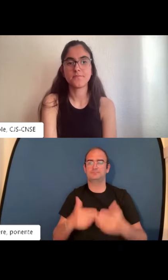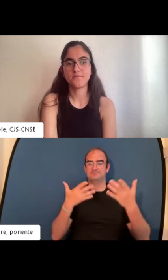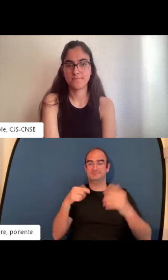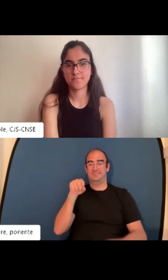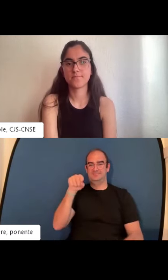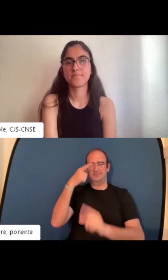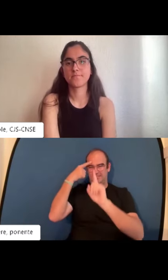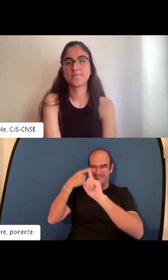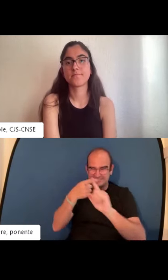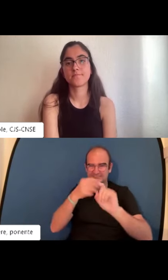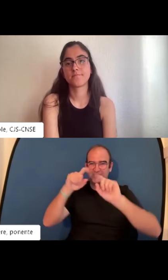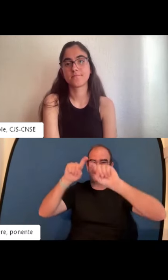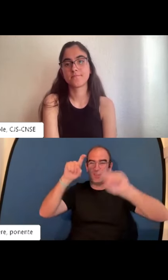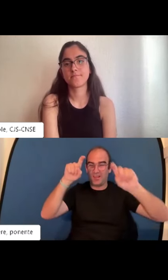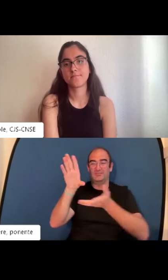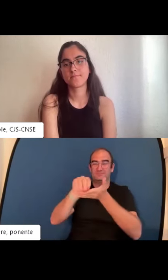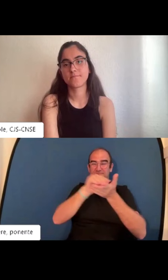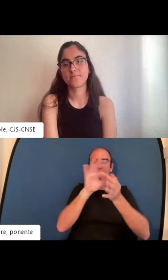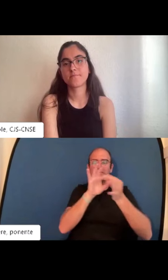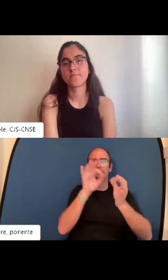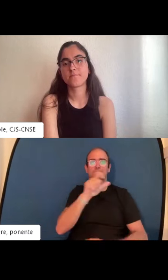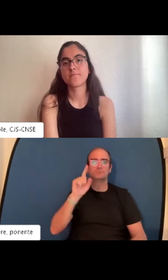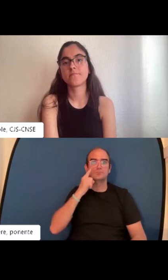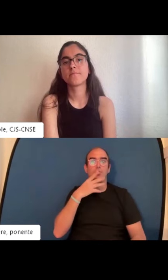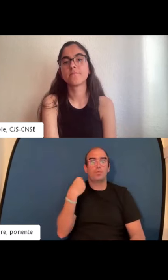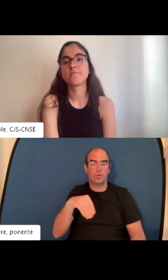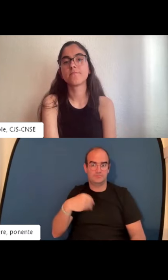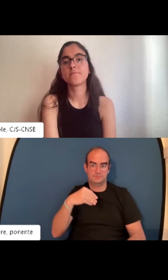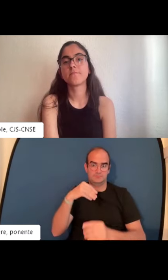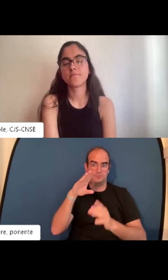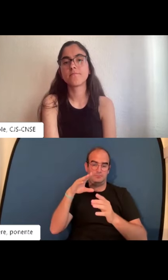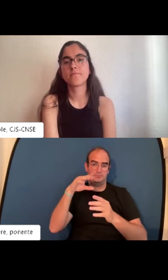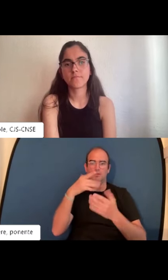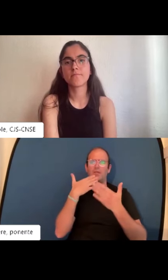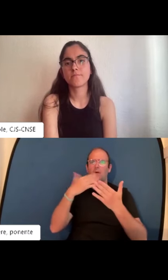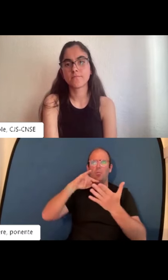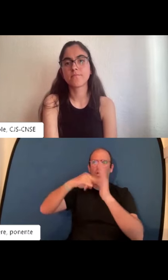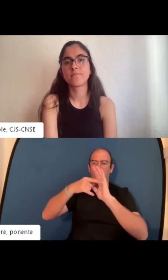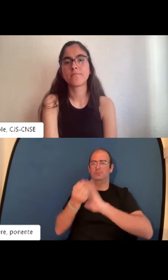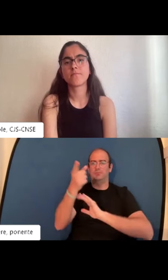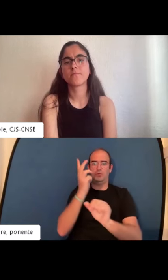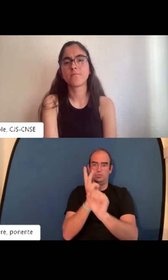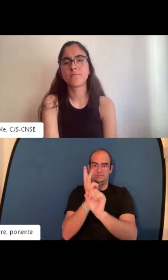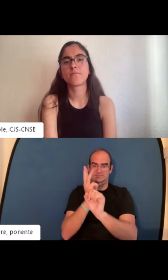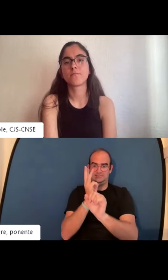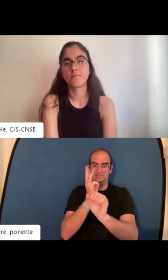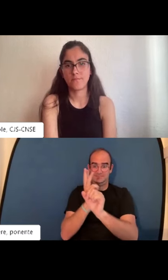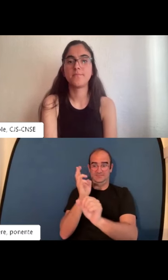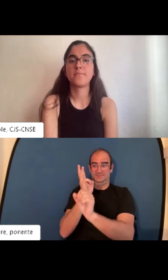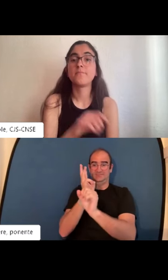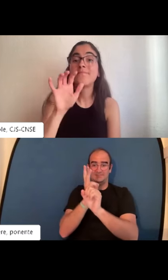Pasamos a la siguiente diapositiva. Aquí nos centramos más en la estadística que se han recogido datos de la juventud sorda